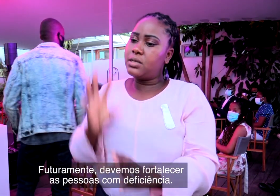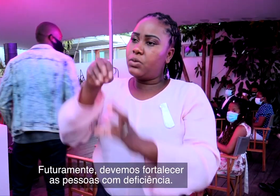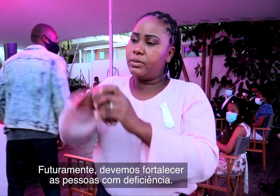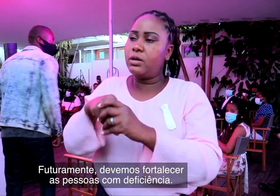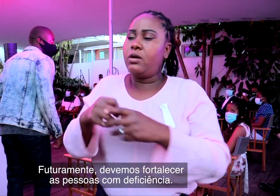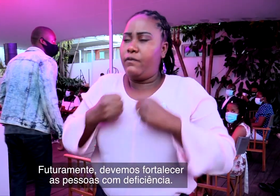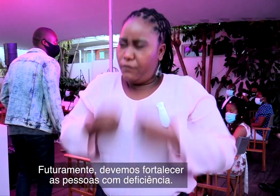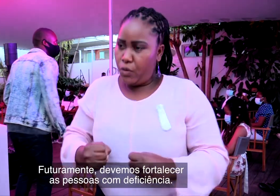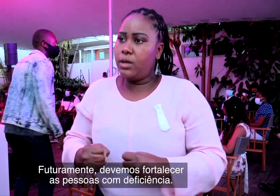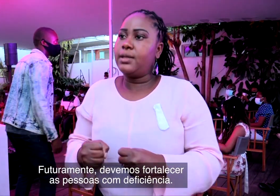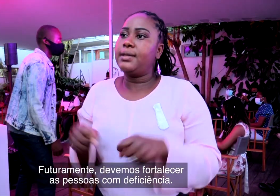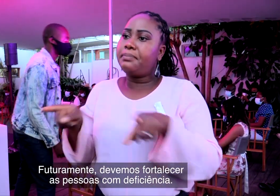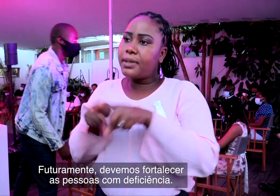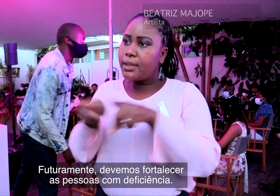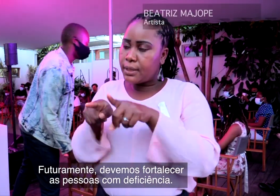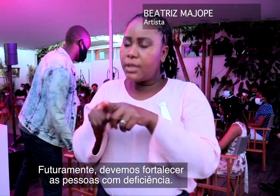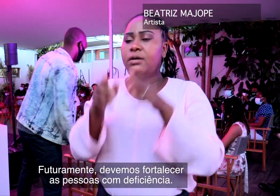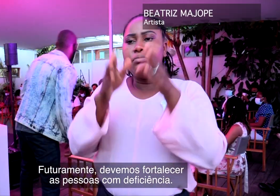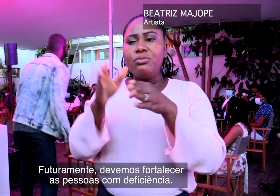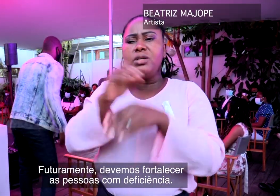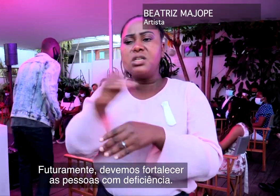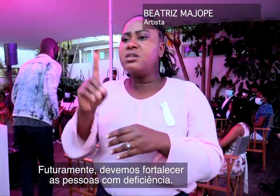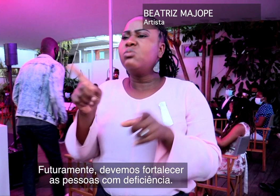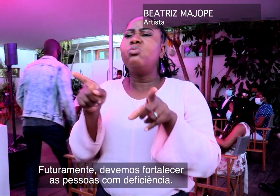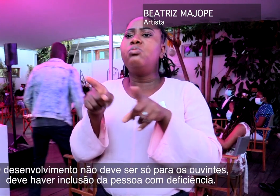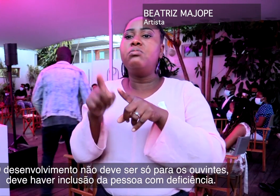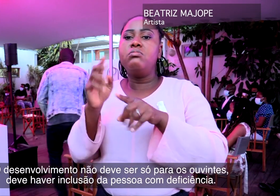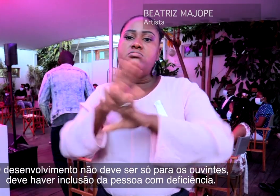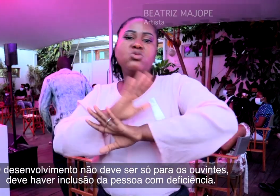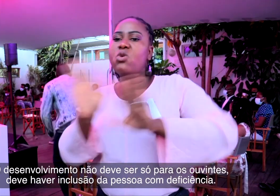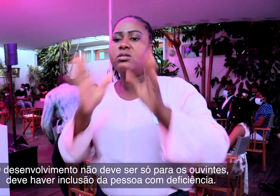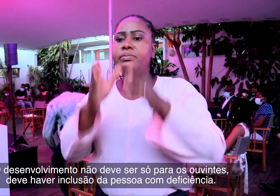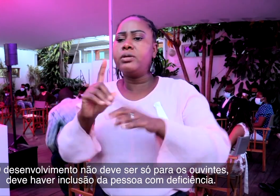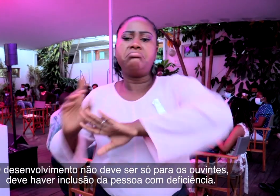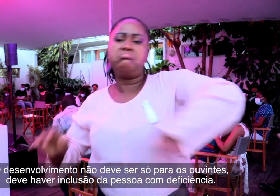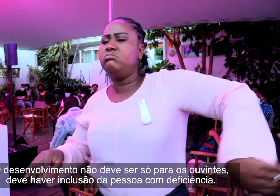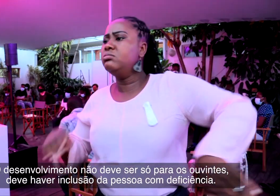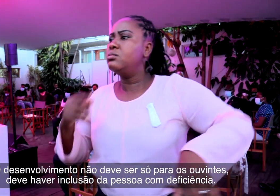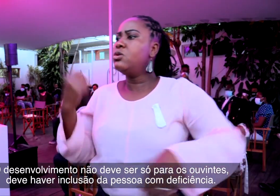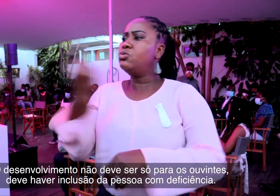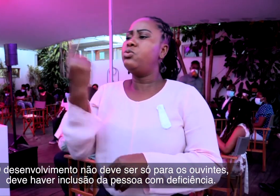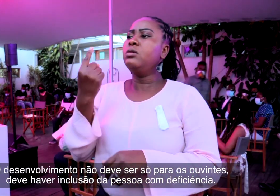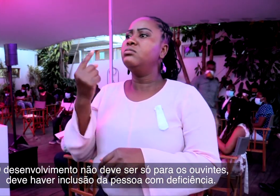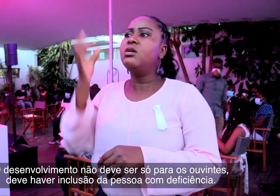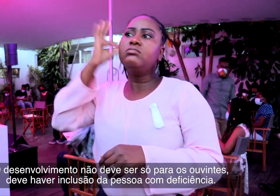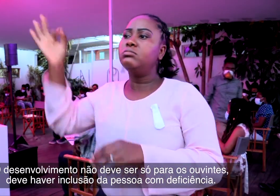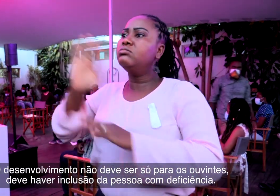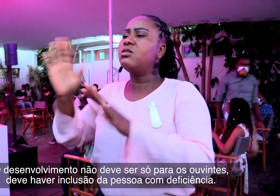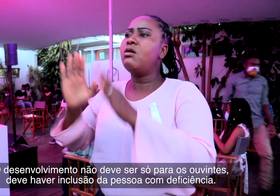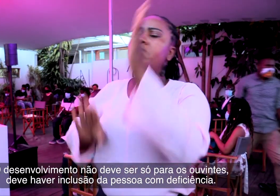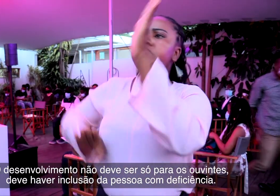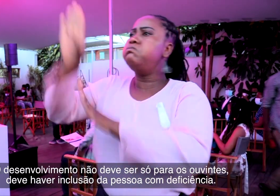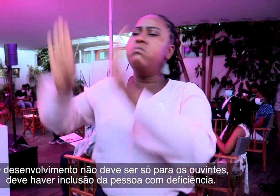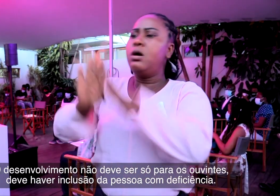Futuramente, devemos fortalecer as pessoas com deficiência. O desenvolvimento não deve ser só para os